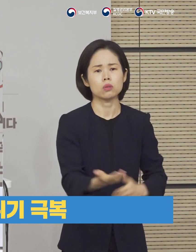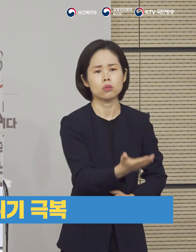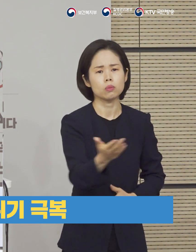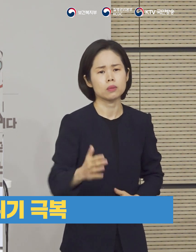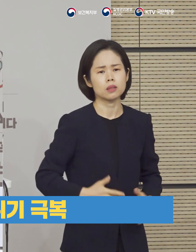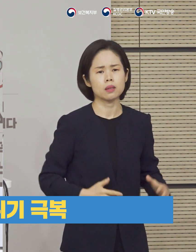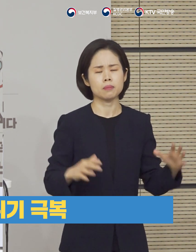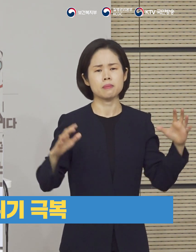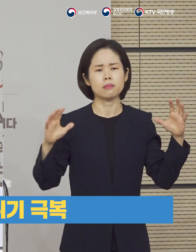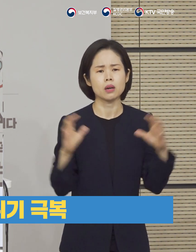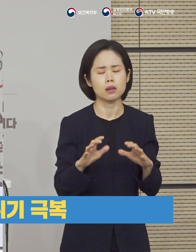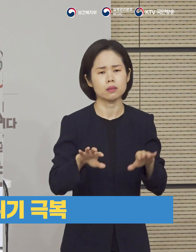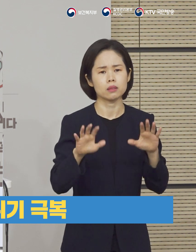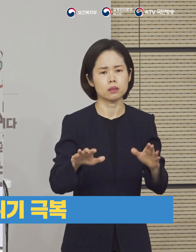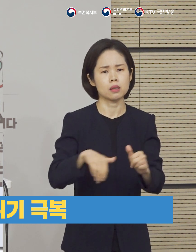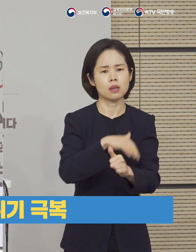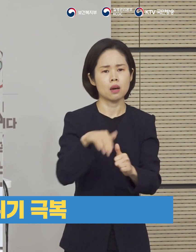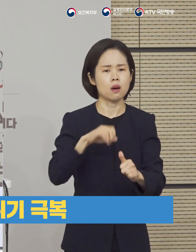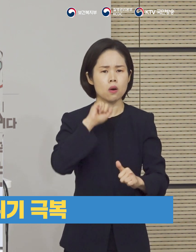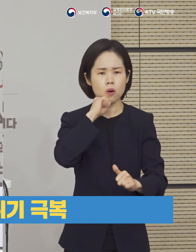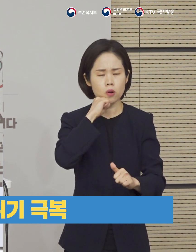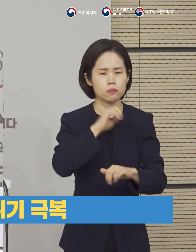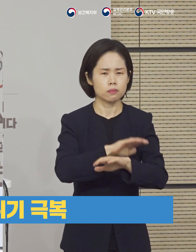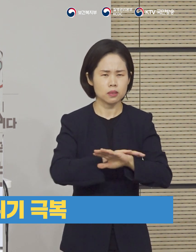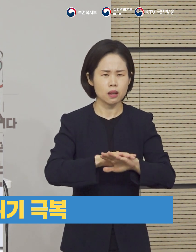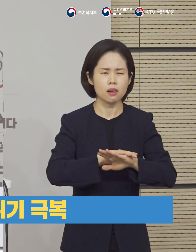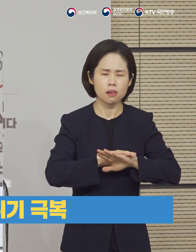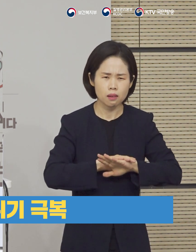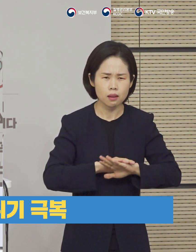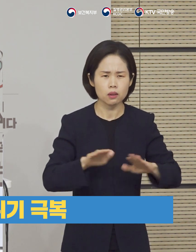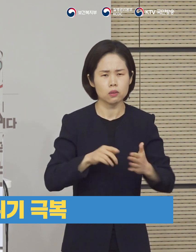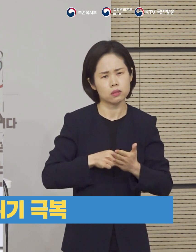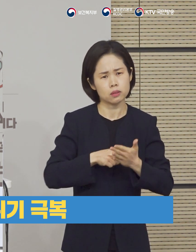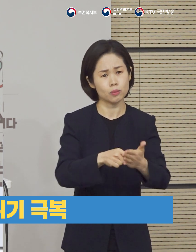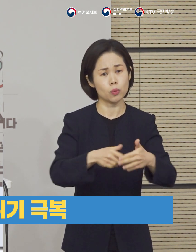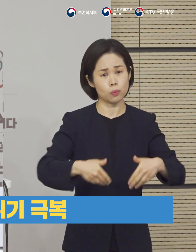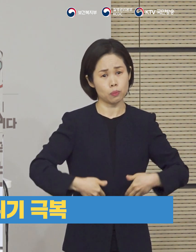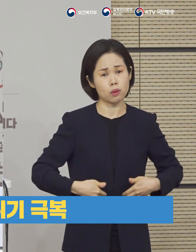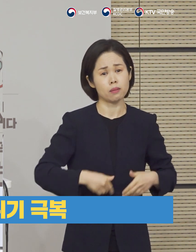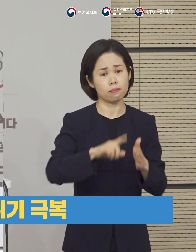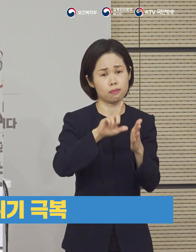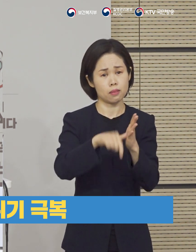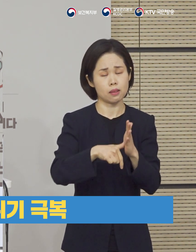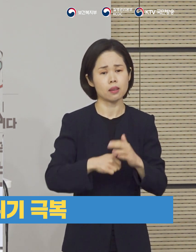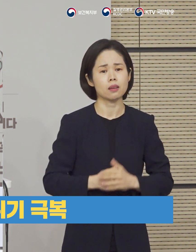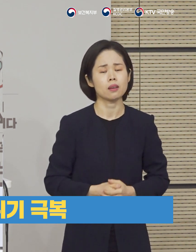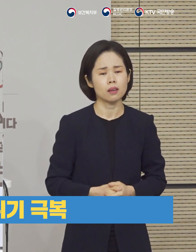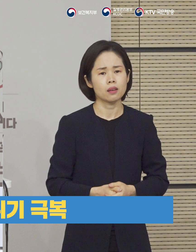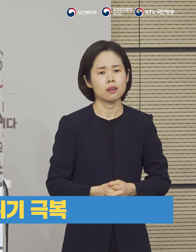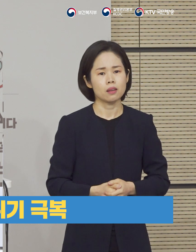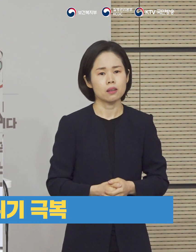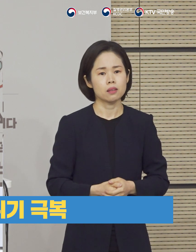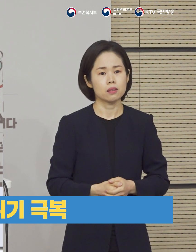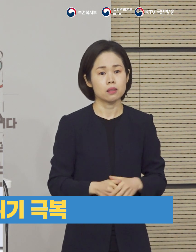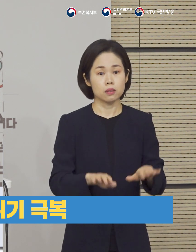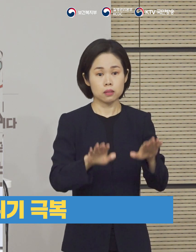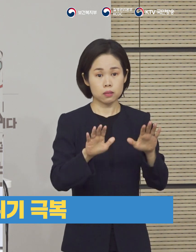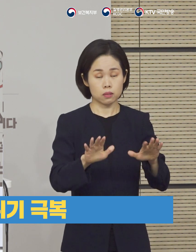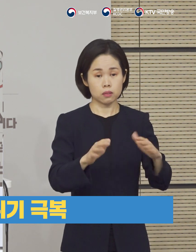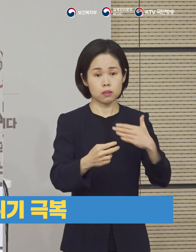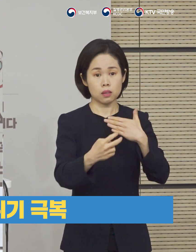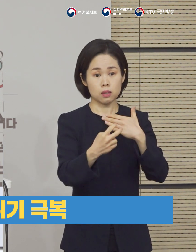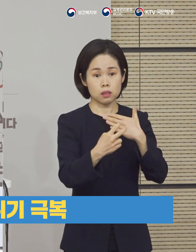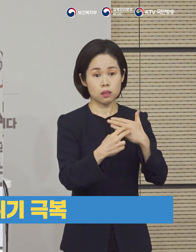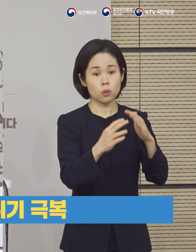그리고 우리 사회의 모든 분야 그리고 국민들이 힘을 합쳐서 이 위기를 함께 극복해 나가는